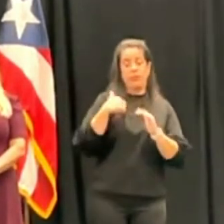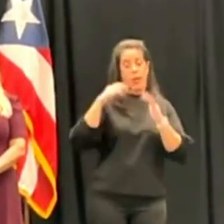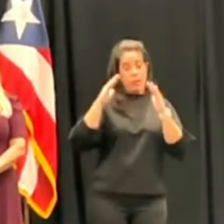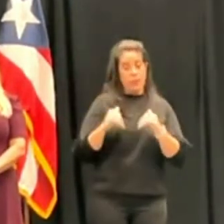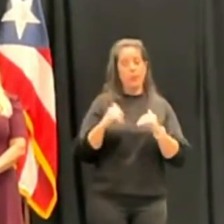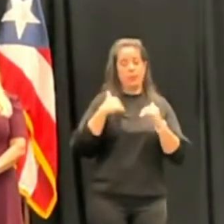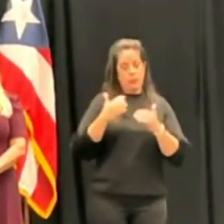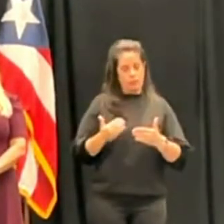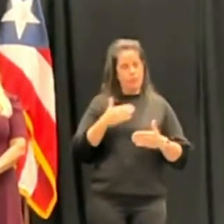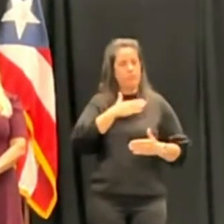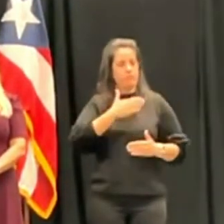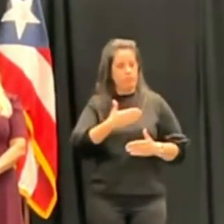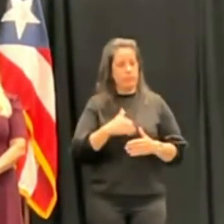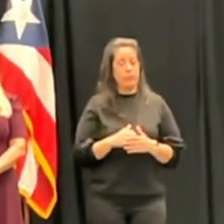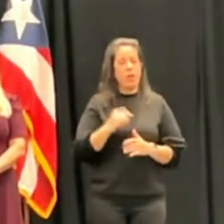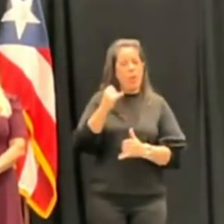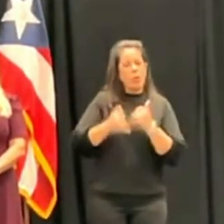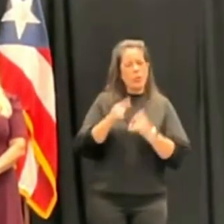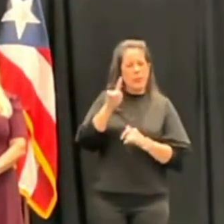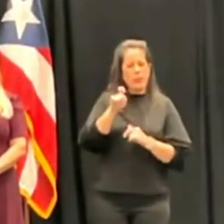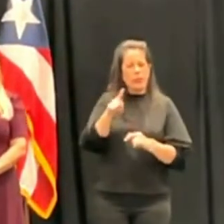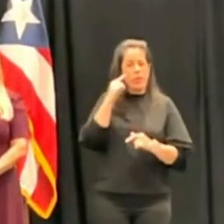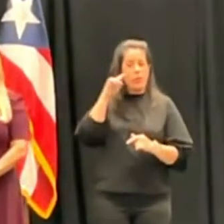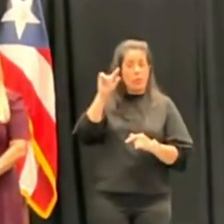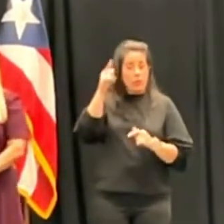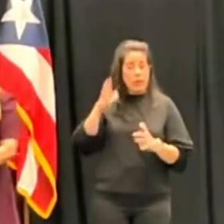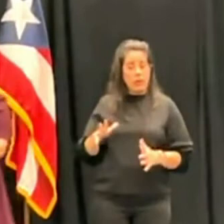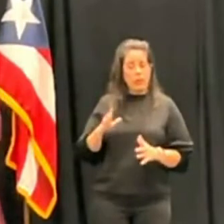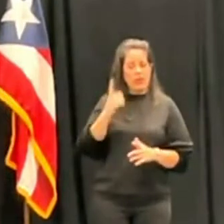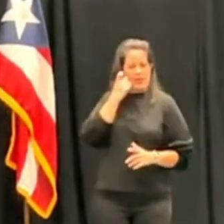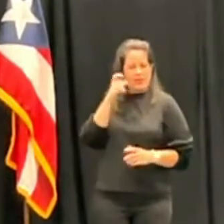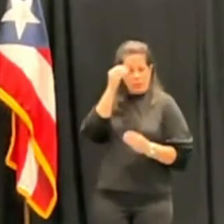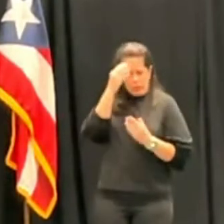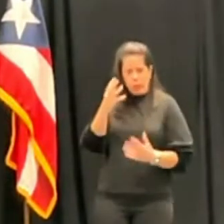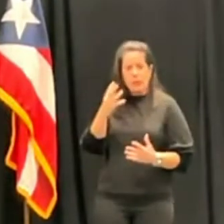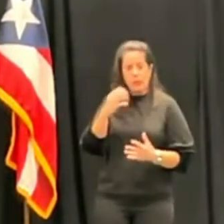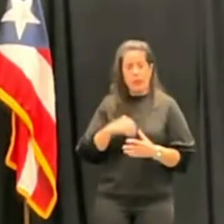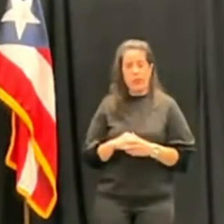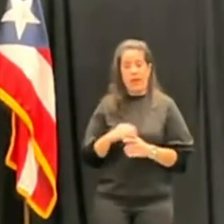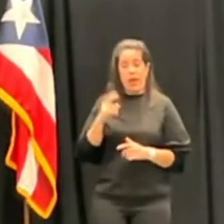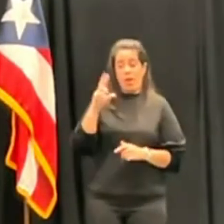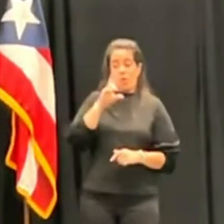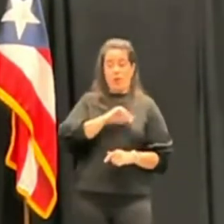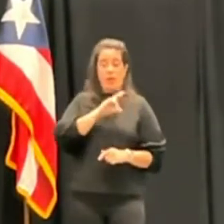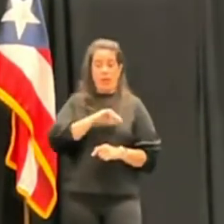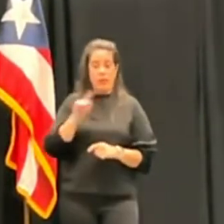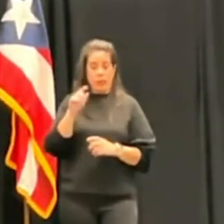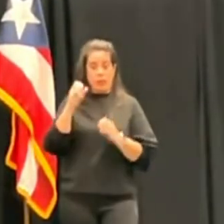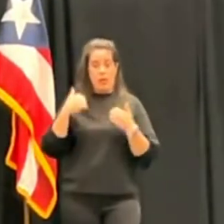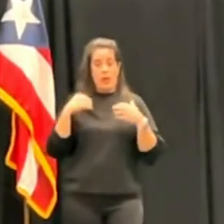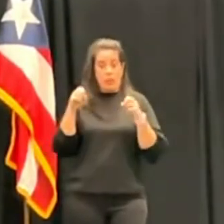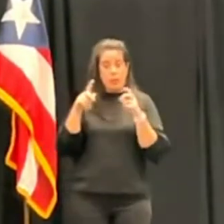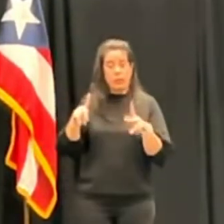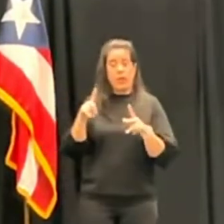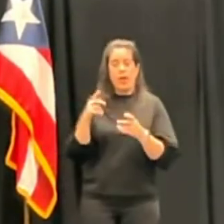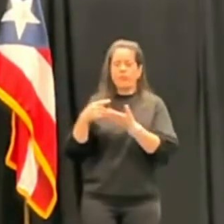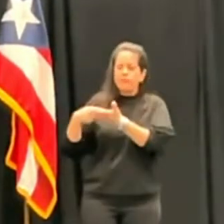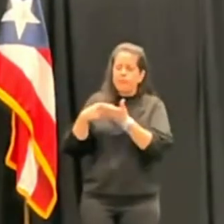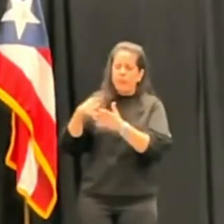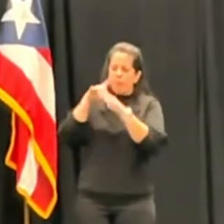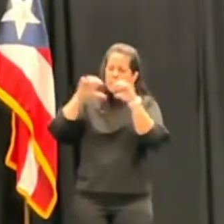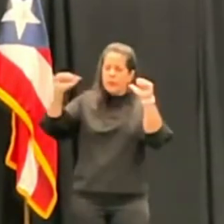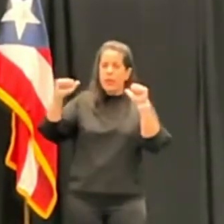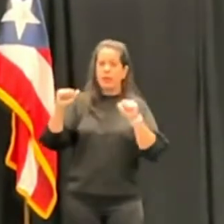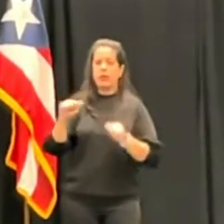me someto. Sí, una última pregunta para la gobernadora. Mencionó hace un instante, gobernadora, que en noviembre usted tuvo la oportunidad de hablar con el presidente del Senado